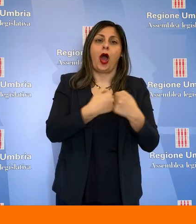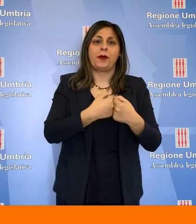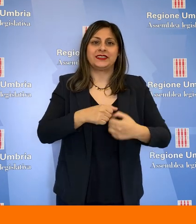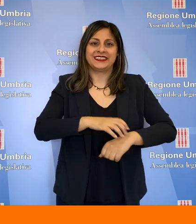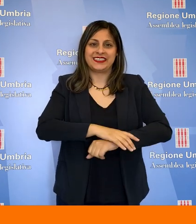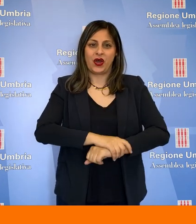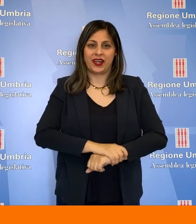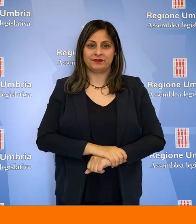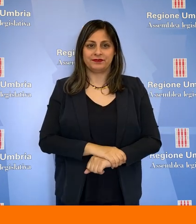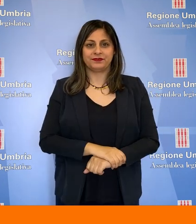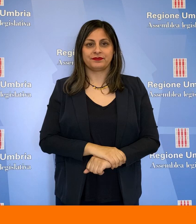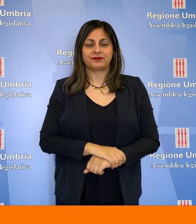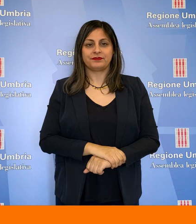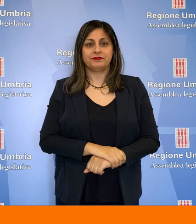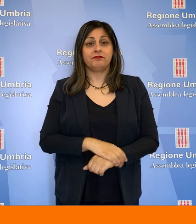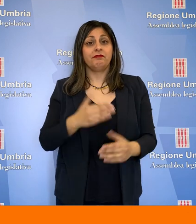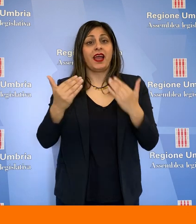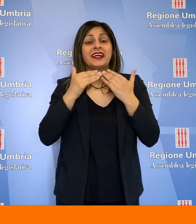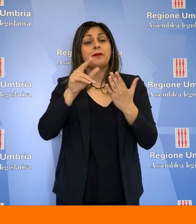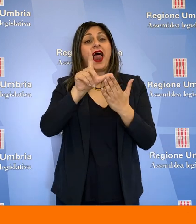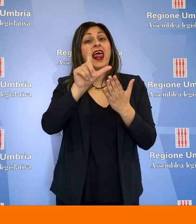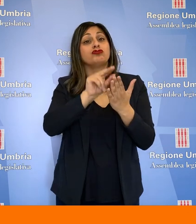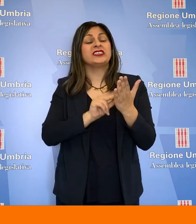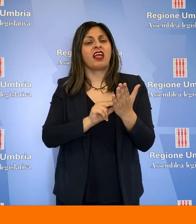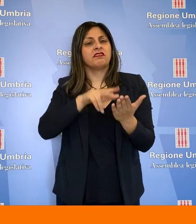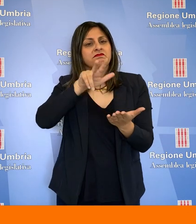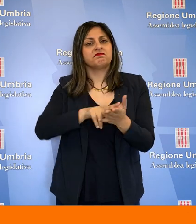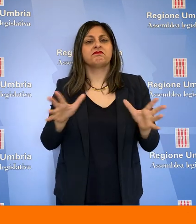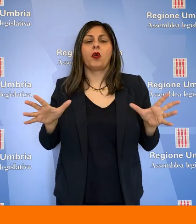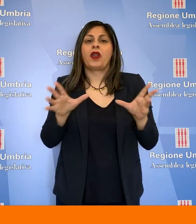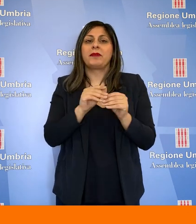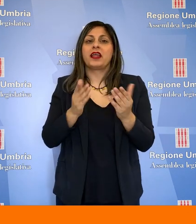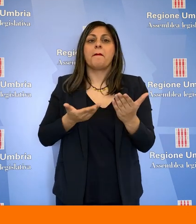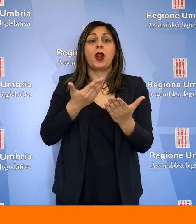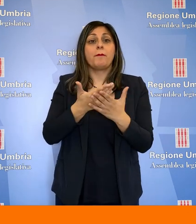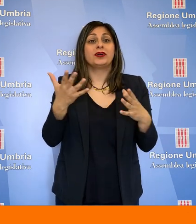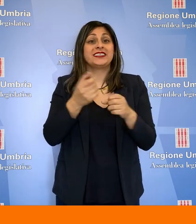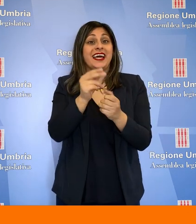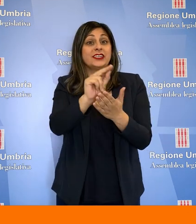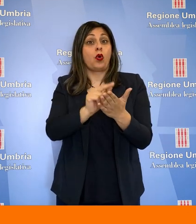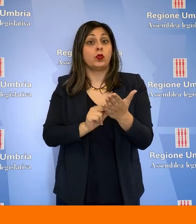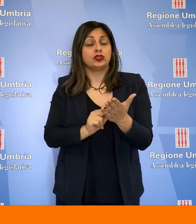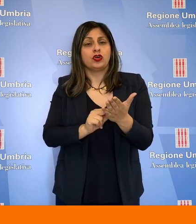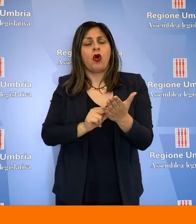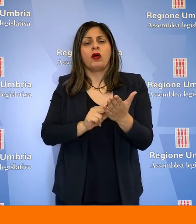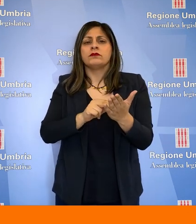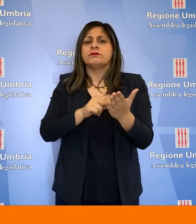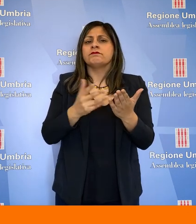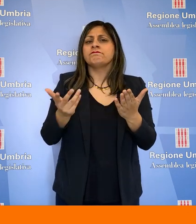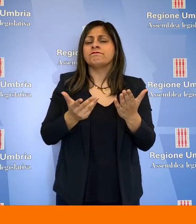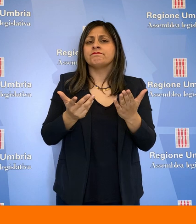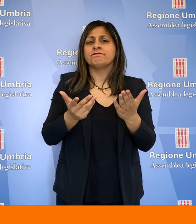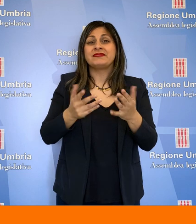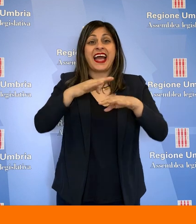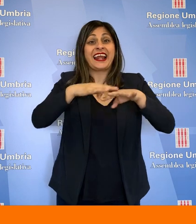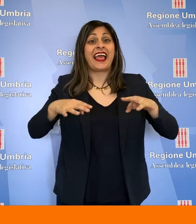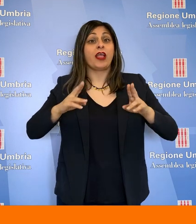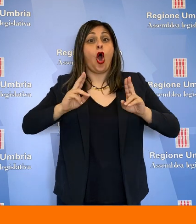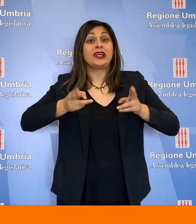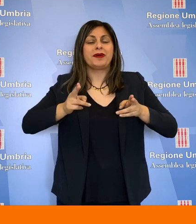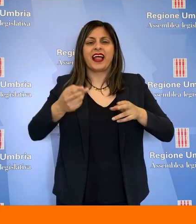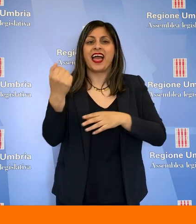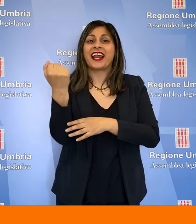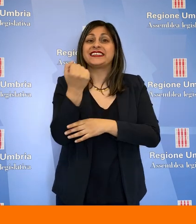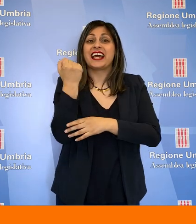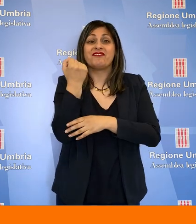partecipato anche i consiglieri di opposizione. L'Assemblea legislativa ha approvato all'unanimità la proposta di risoluzione